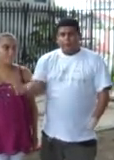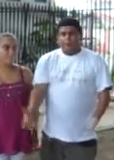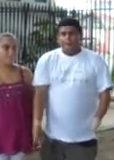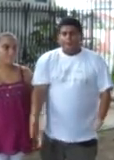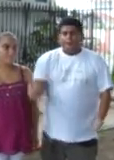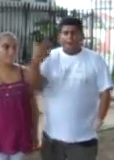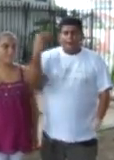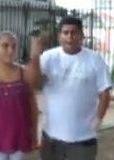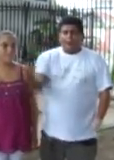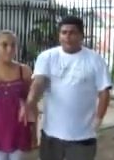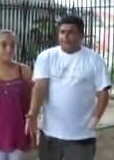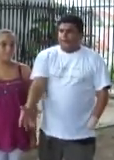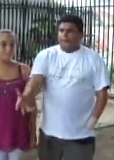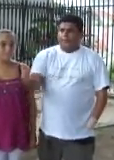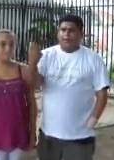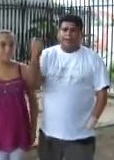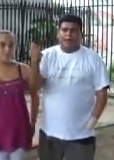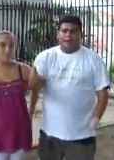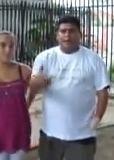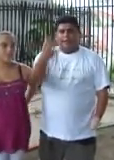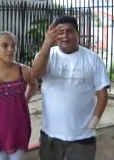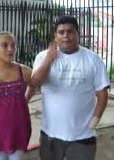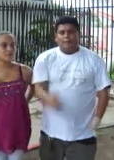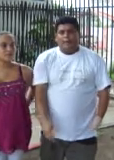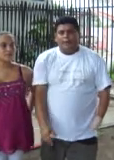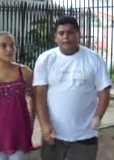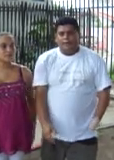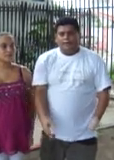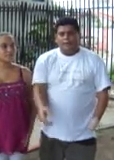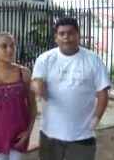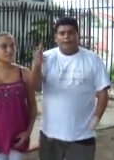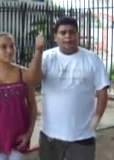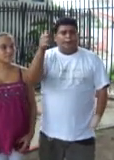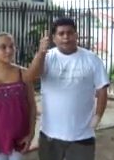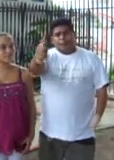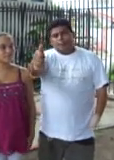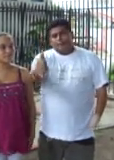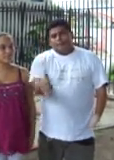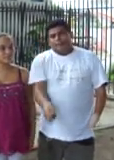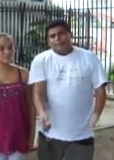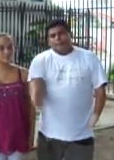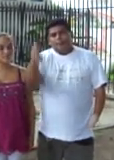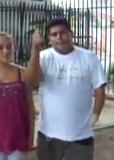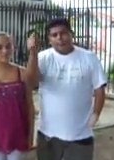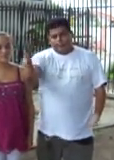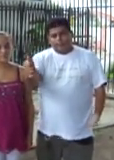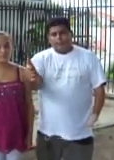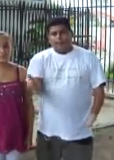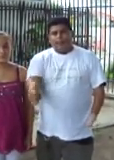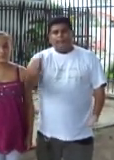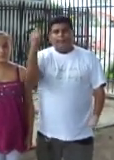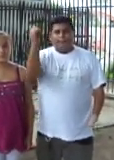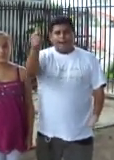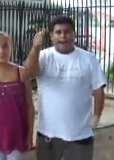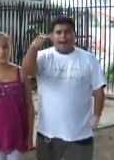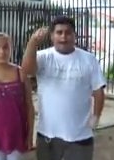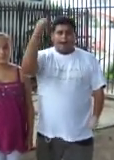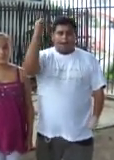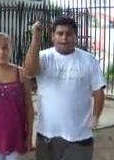venir hasta acá, ¿verdad? Viajar y acompañar al hermano. Dios te bendiga, Ben, Dios te bendiga, hermana, mamá, a los